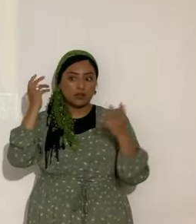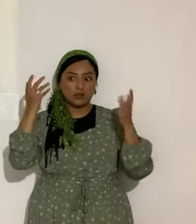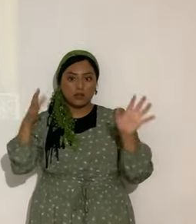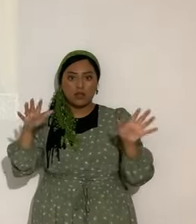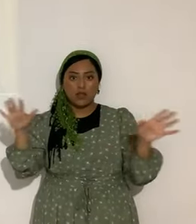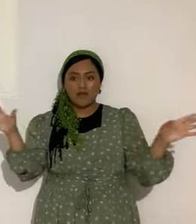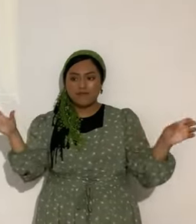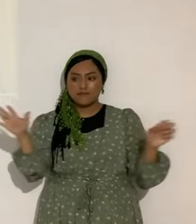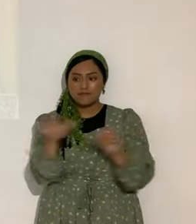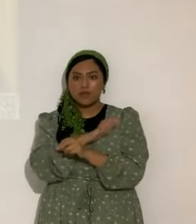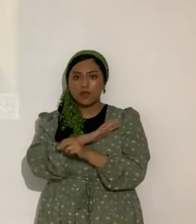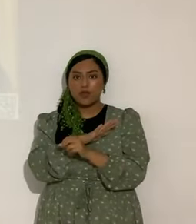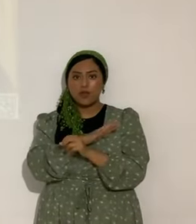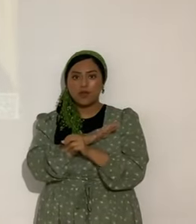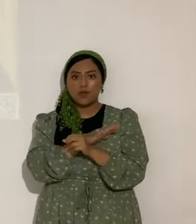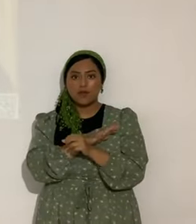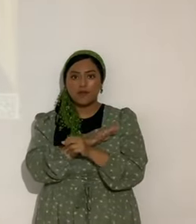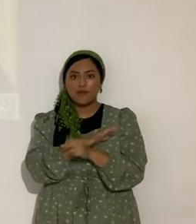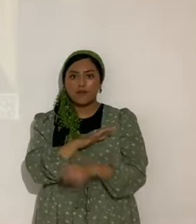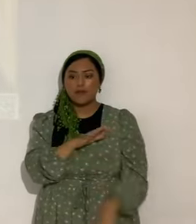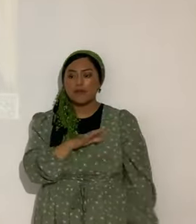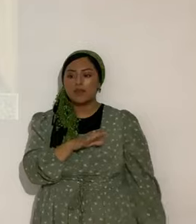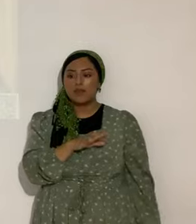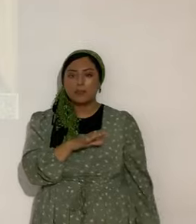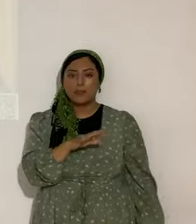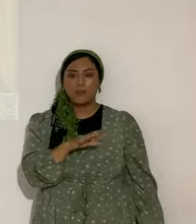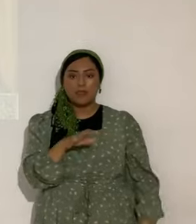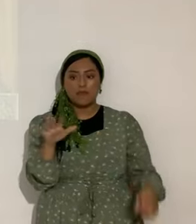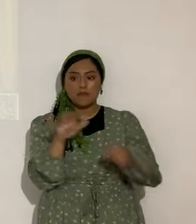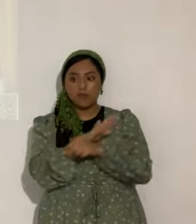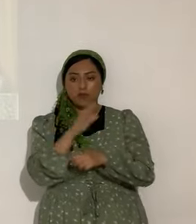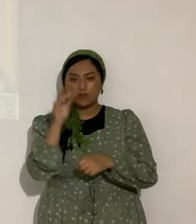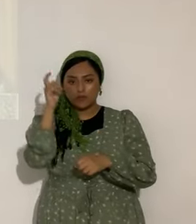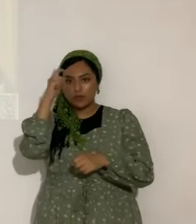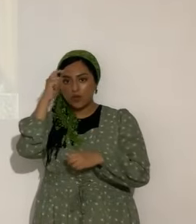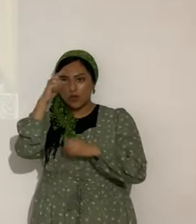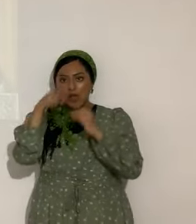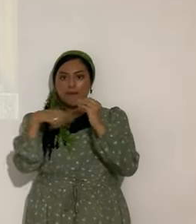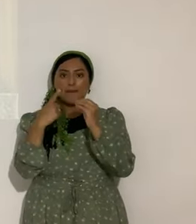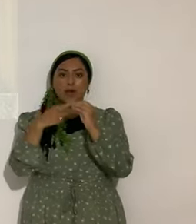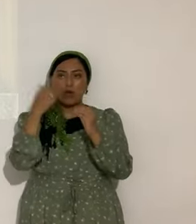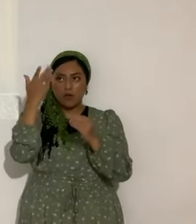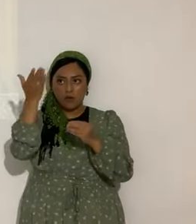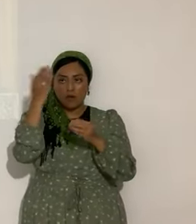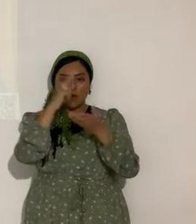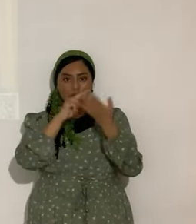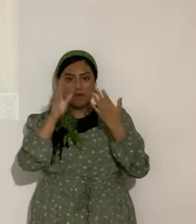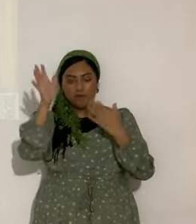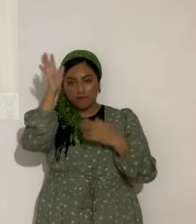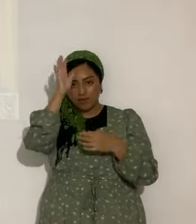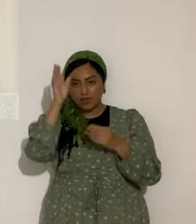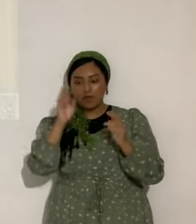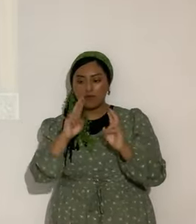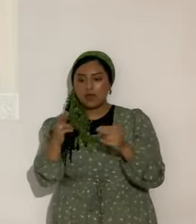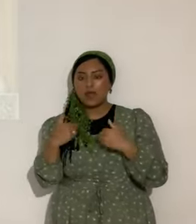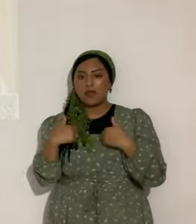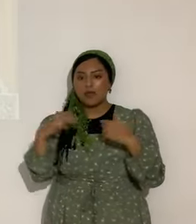llena. Si no totalmente llena. De conocimiento del eterno. Y lo que nos falta. Empezando por mí. Pero ya estaba llena. De